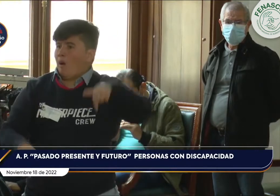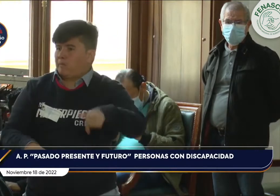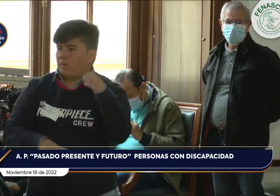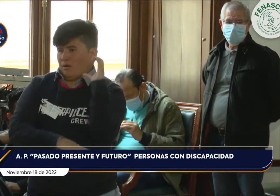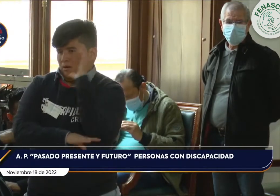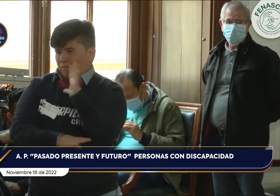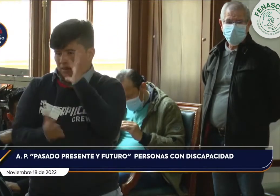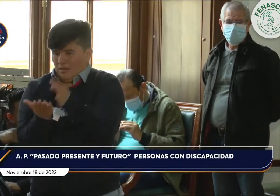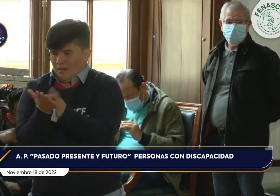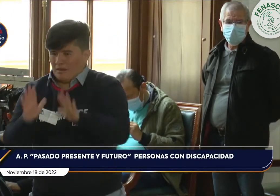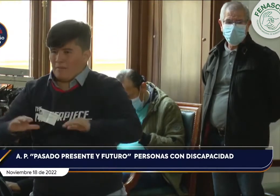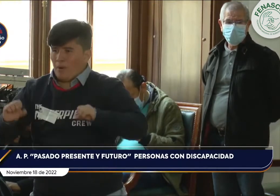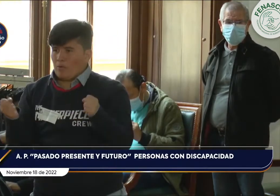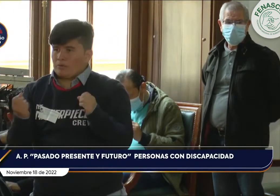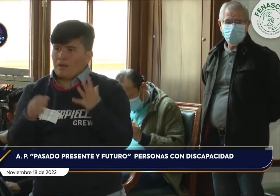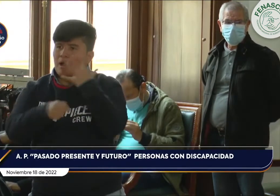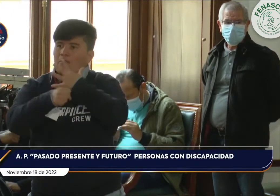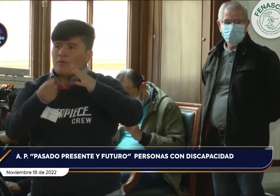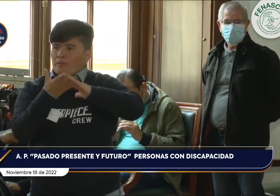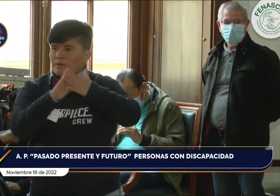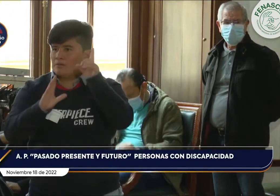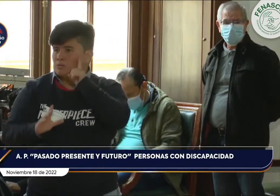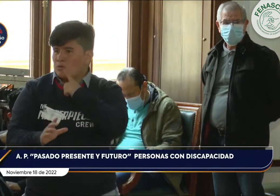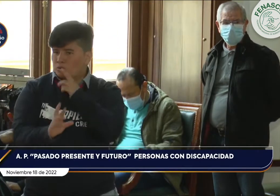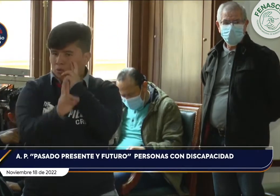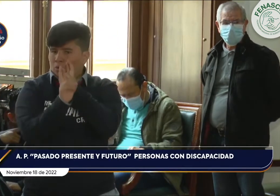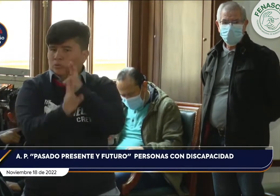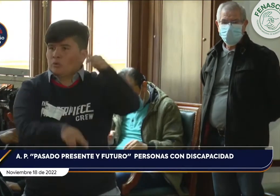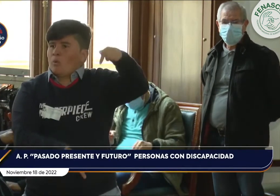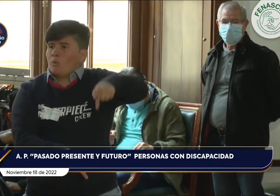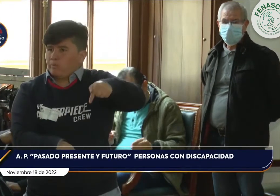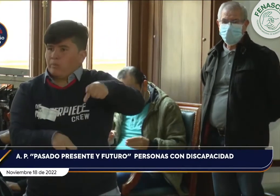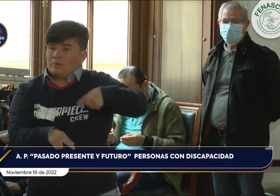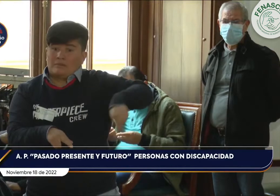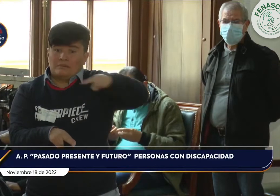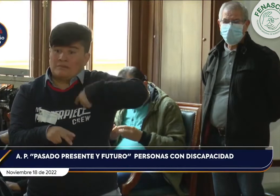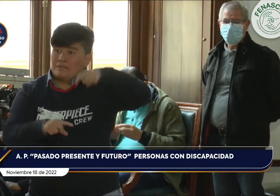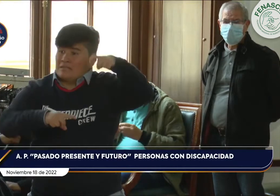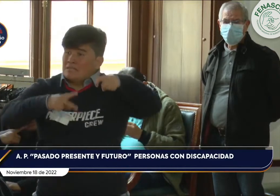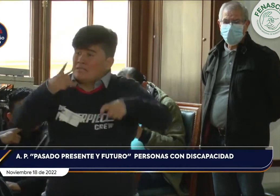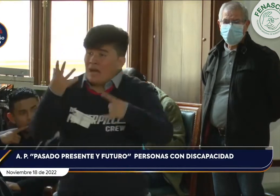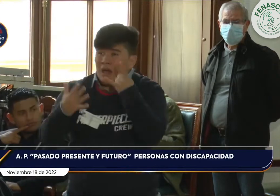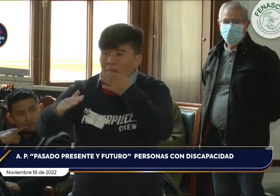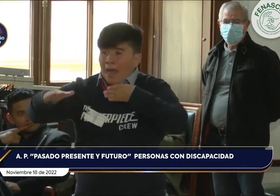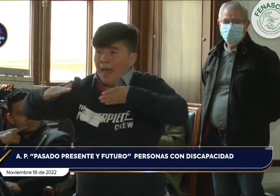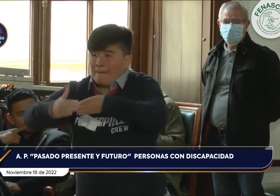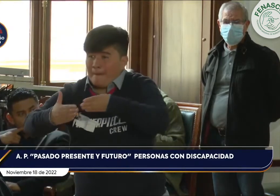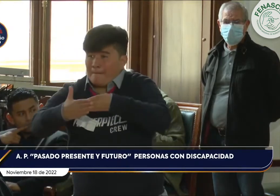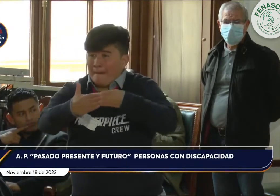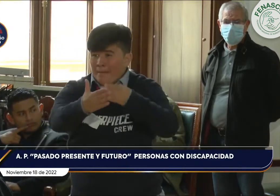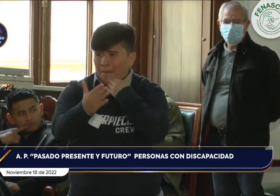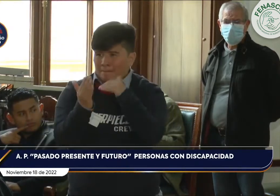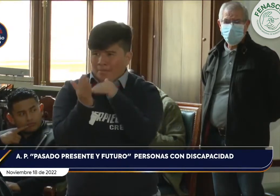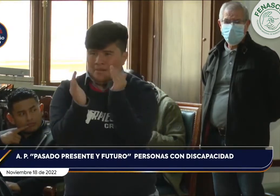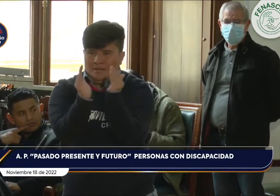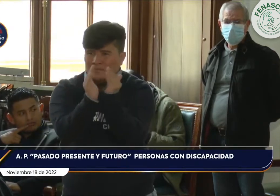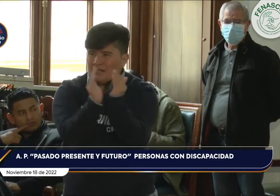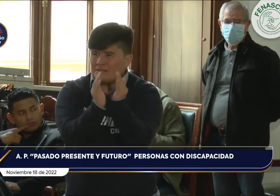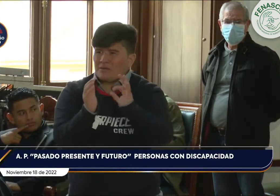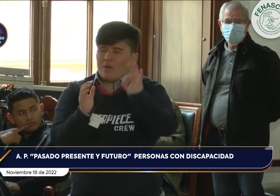recomendarte a ti poder gestionar todos esos espacios para que sean reconocidos también en Colombia, en Bogotá, que es una